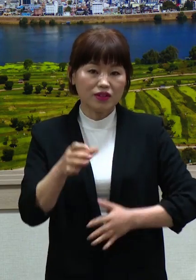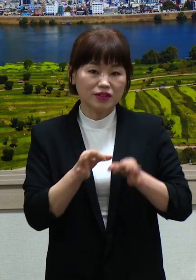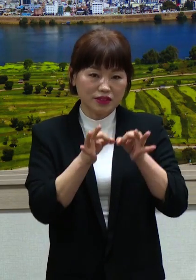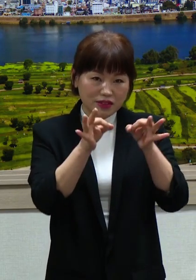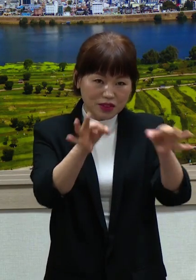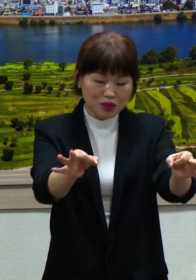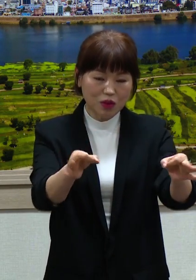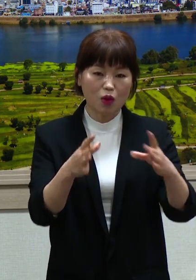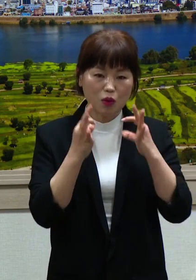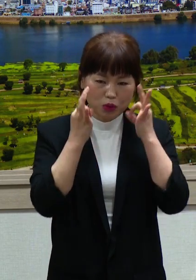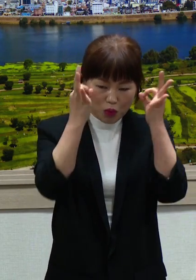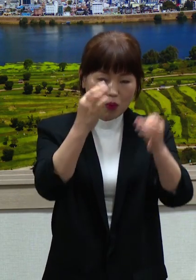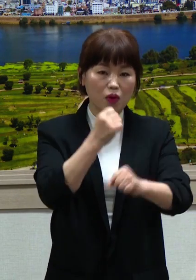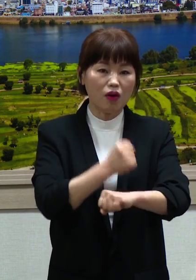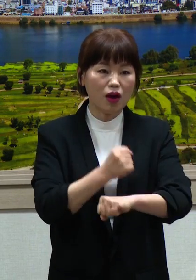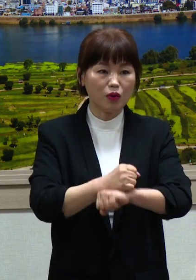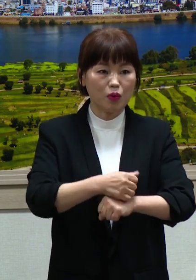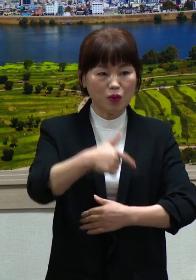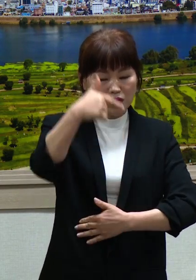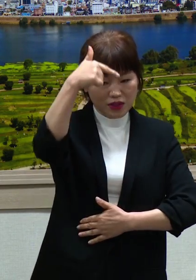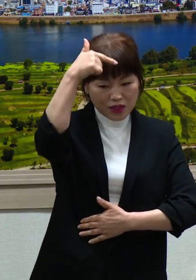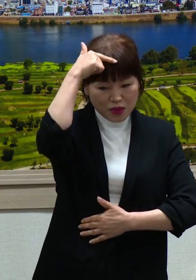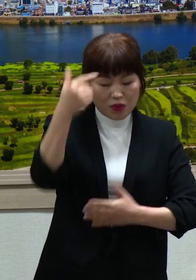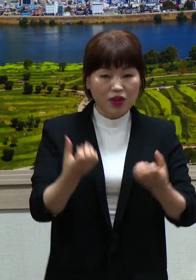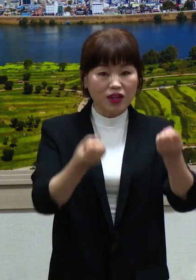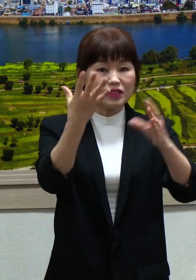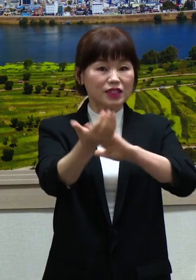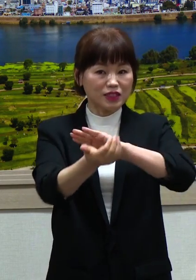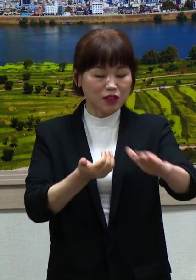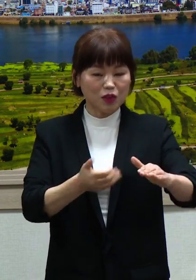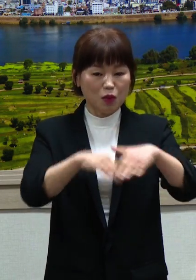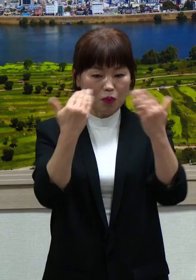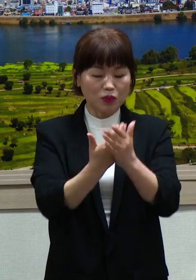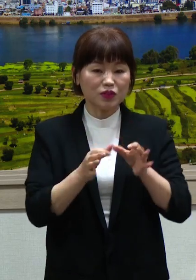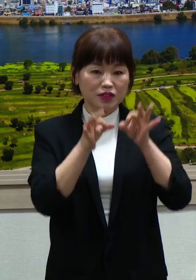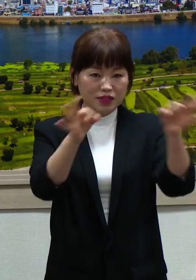빠르면 서울 여행업체에 지급해 드릴 예정입니다.